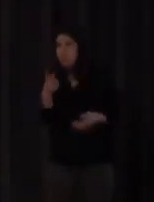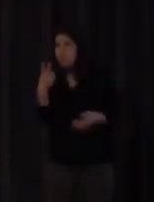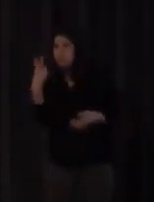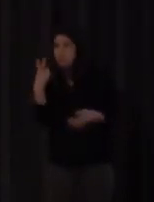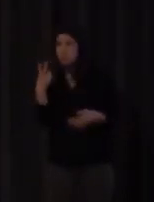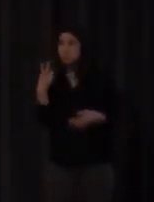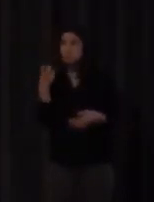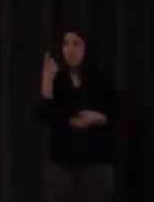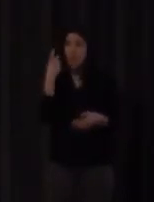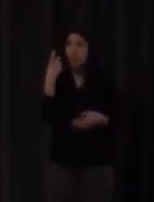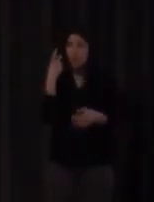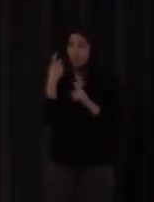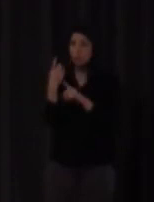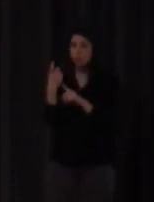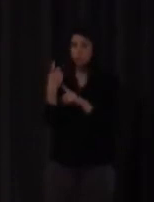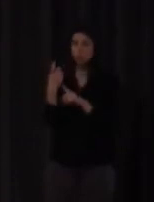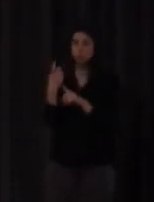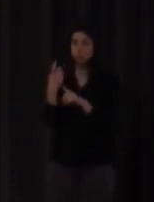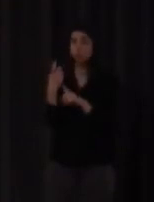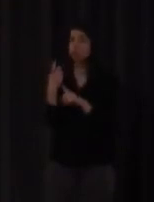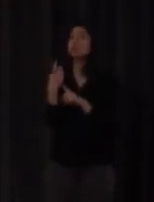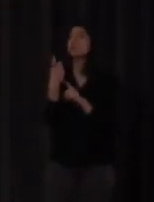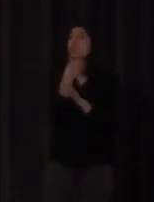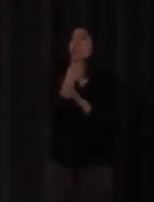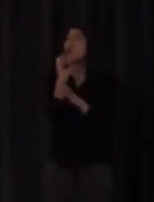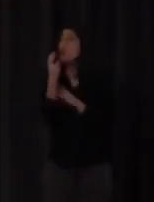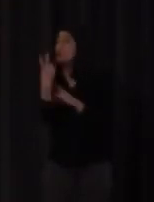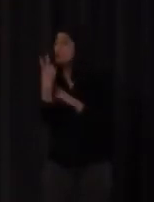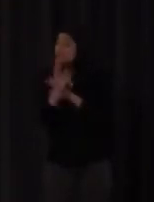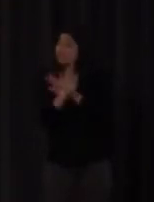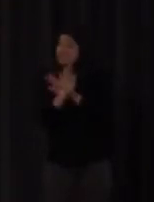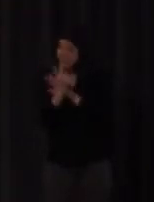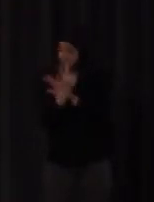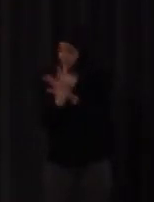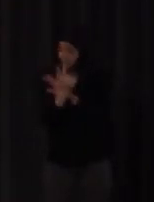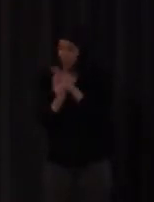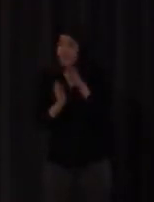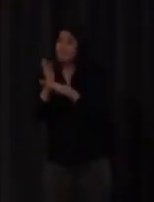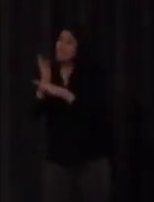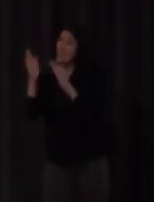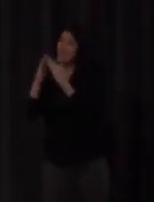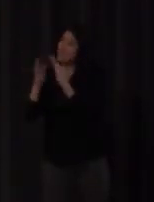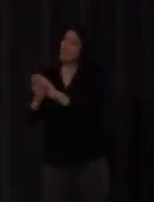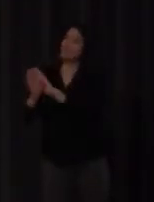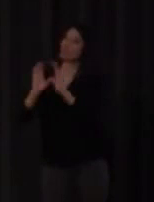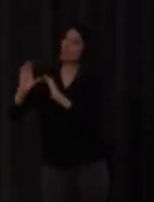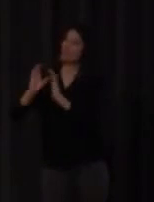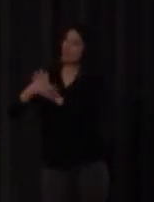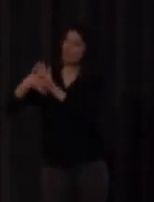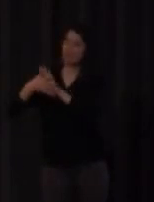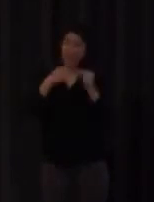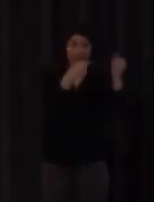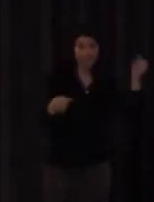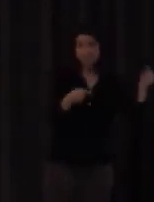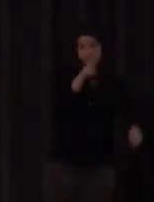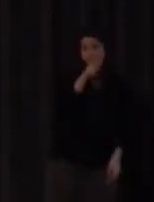se comunican habitualmente en lengua de signos en su casa o sus familiares esto es bastante significativo es decir